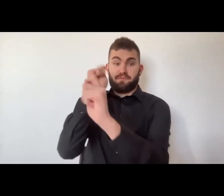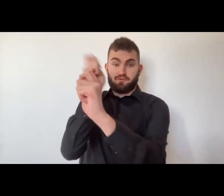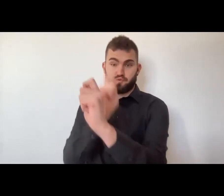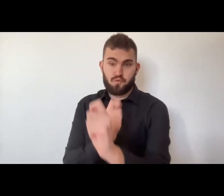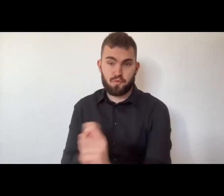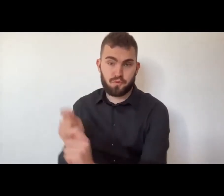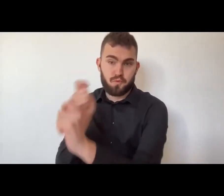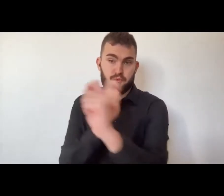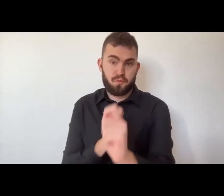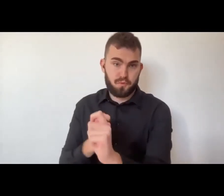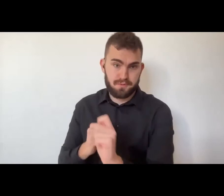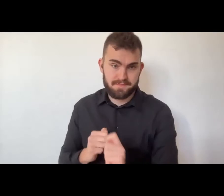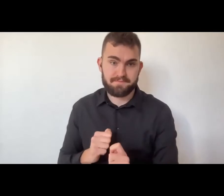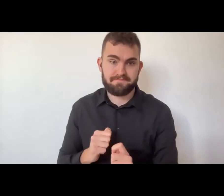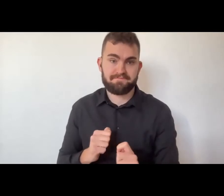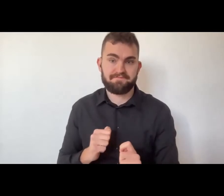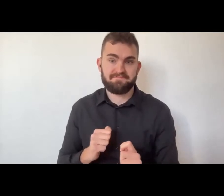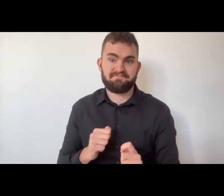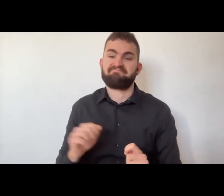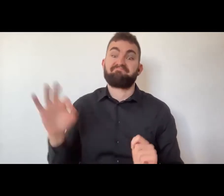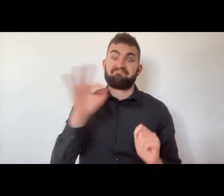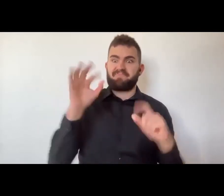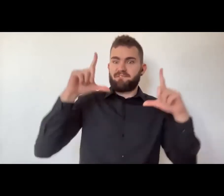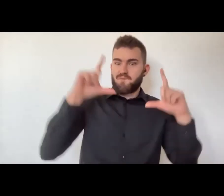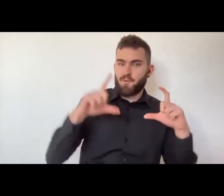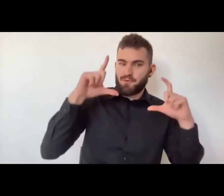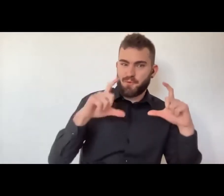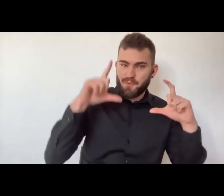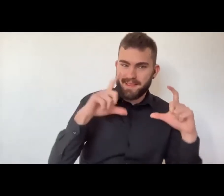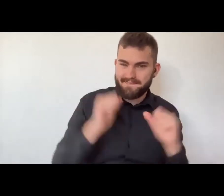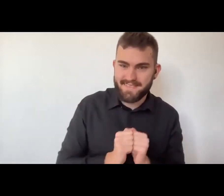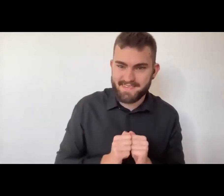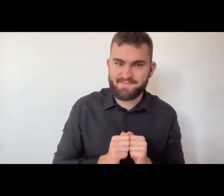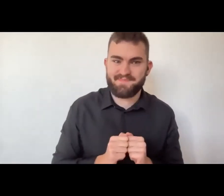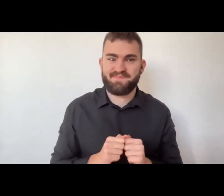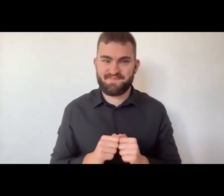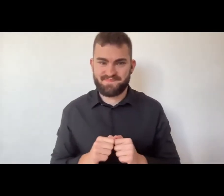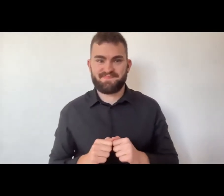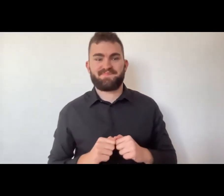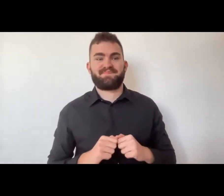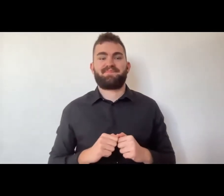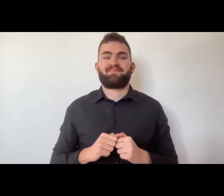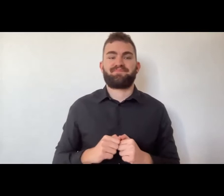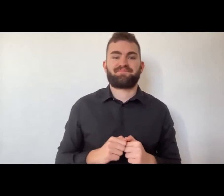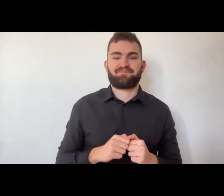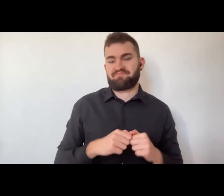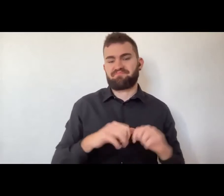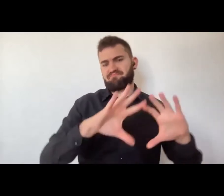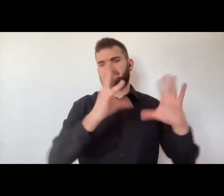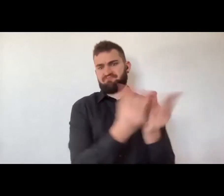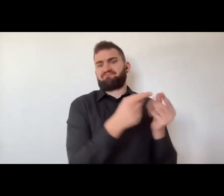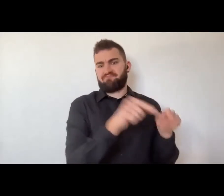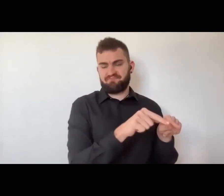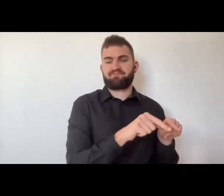del scultore, di qualcuno che usa le mani per esprimere l'arte, nella fotografia,